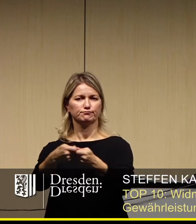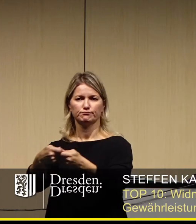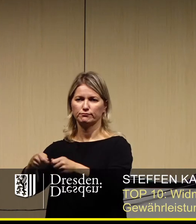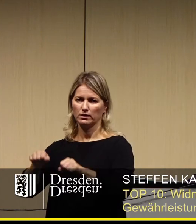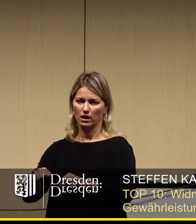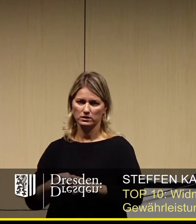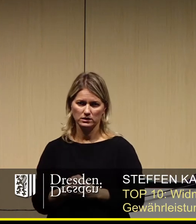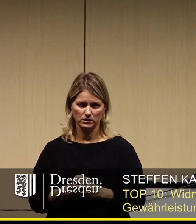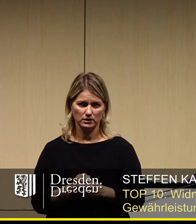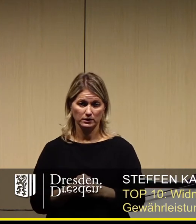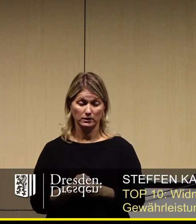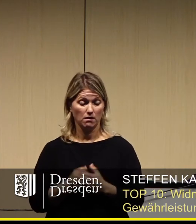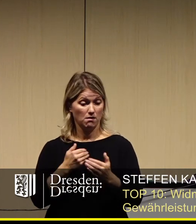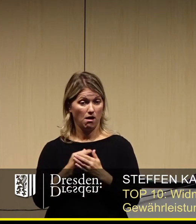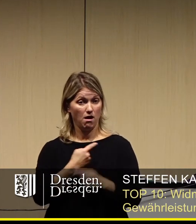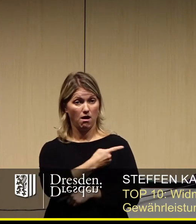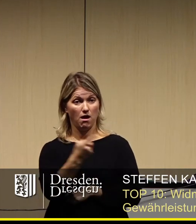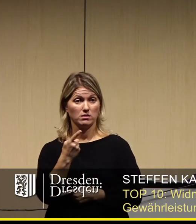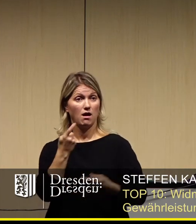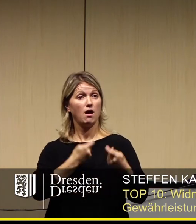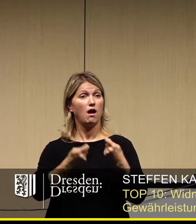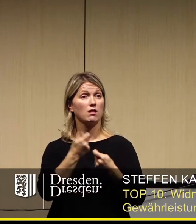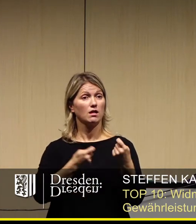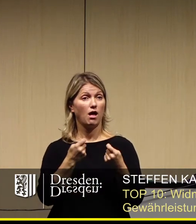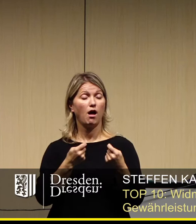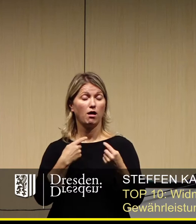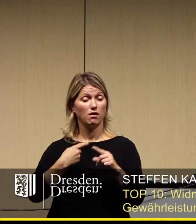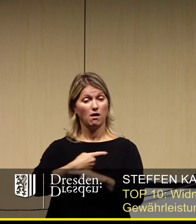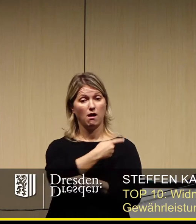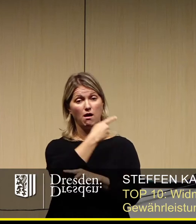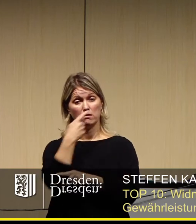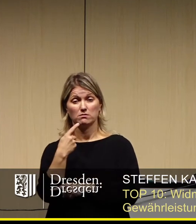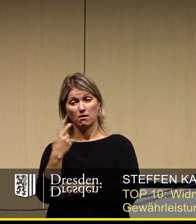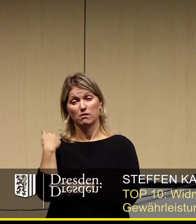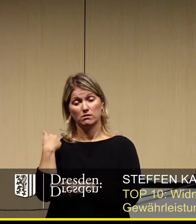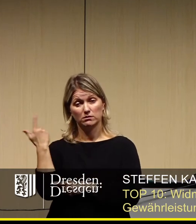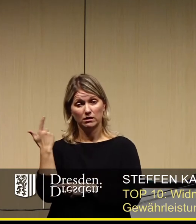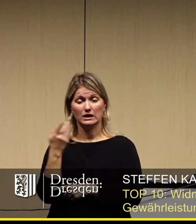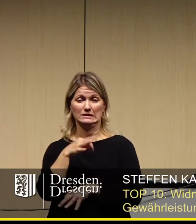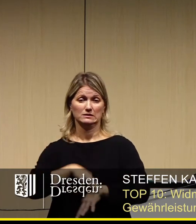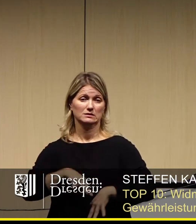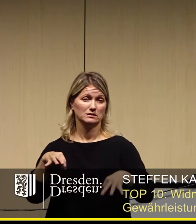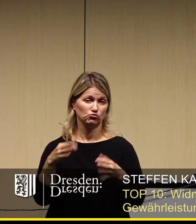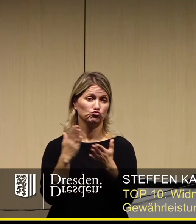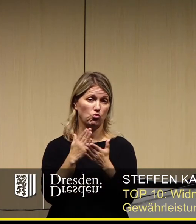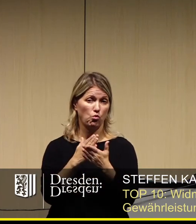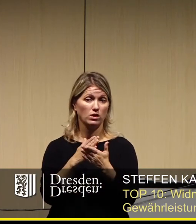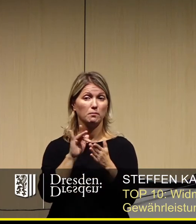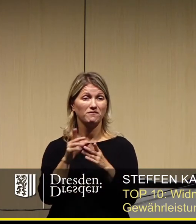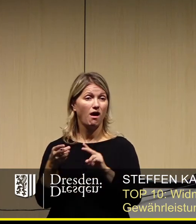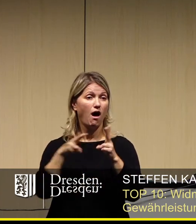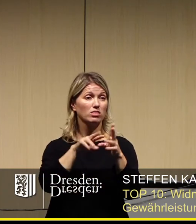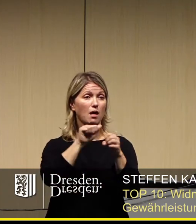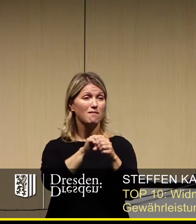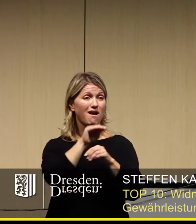Und diese Händler sind letzten Endes alle über das Jahr hinweg schon sehr gebeutelt, weil sie auch in der Regel auf anderen Märkten aktiv